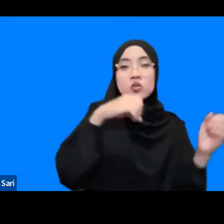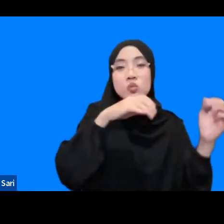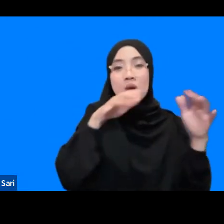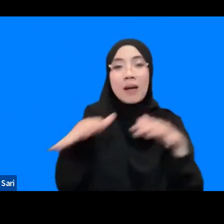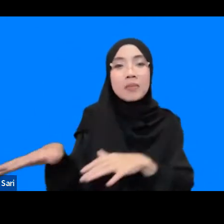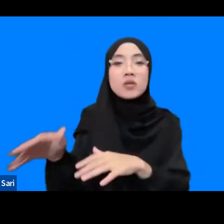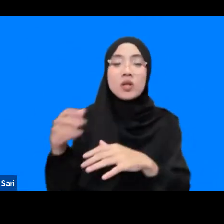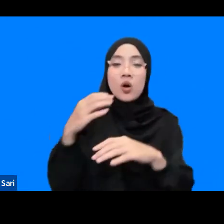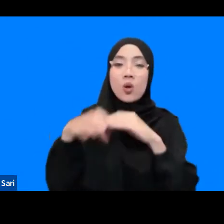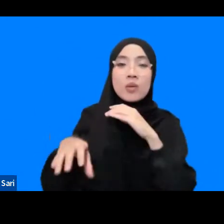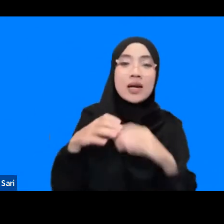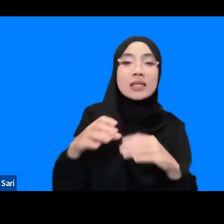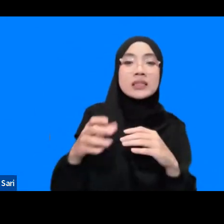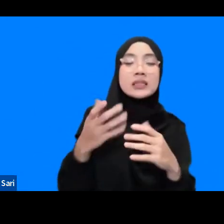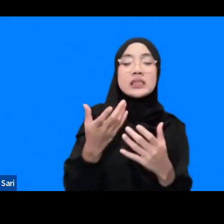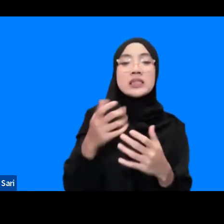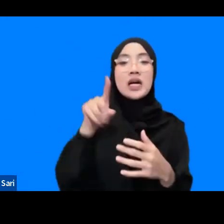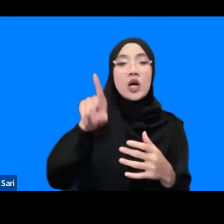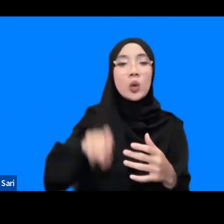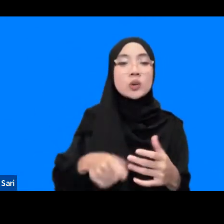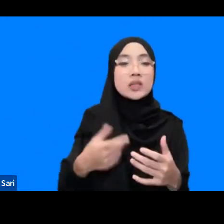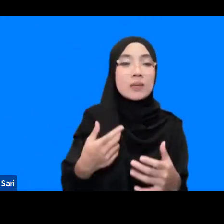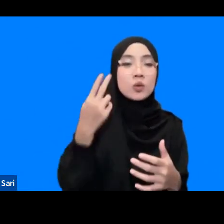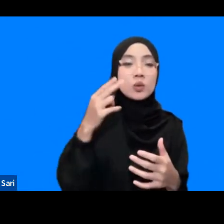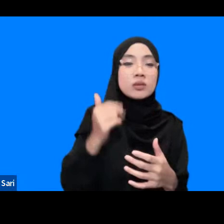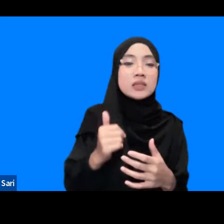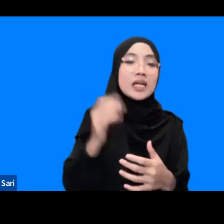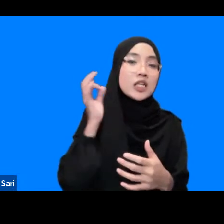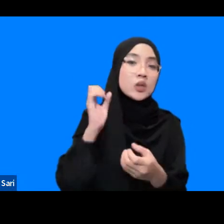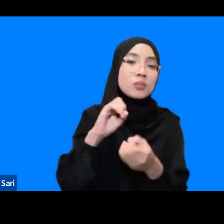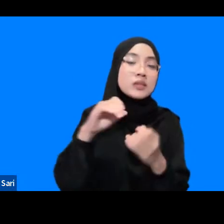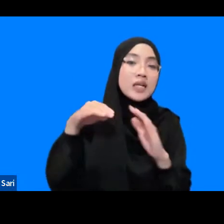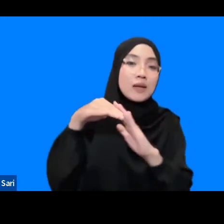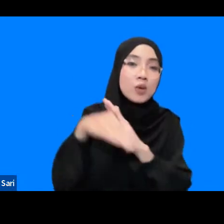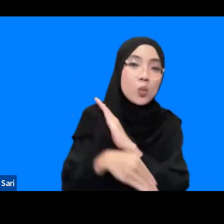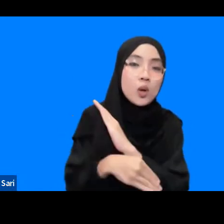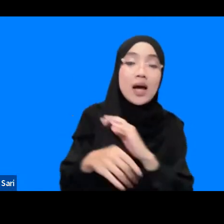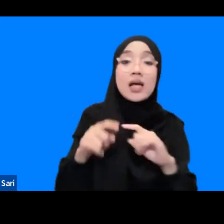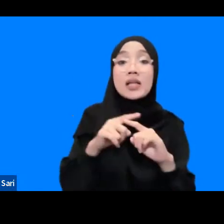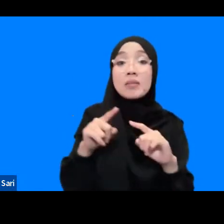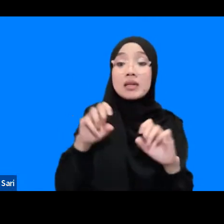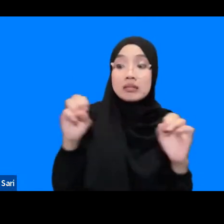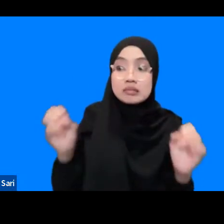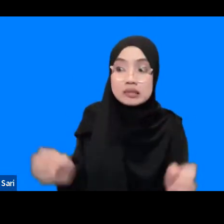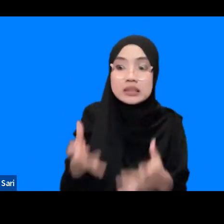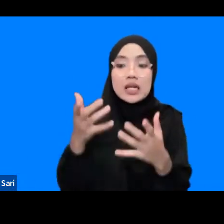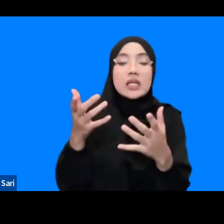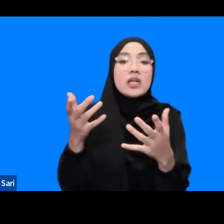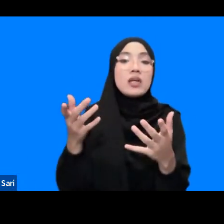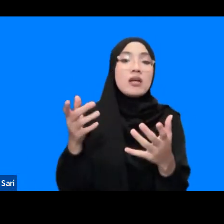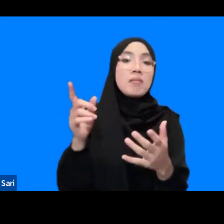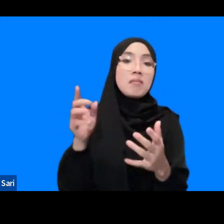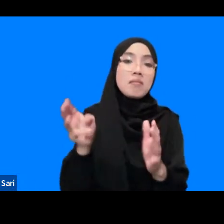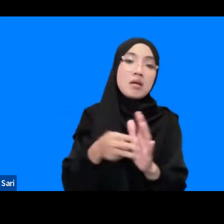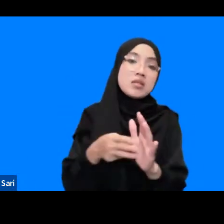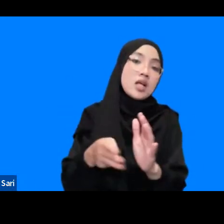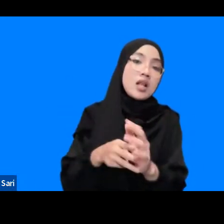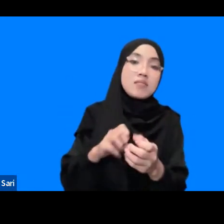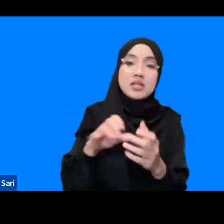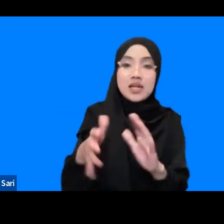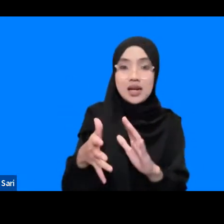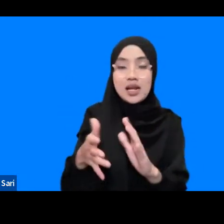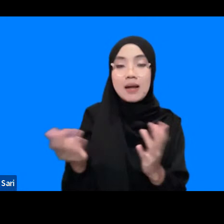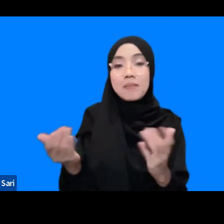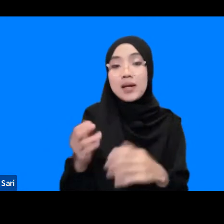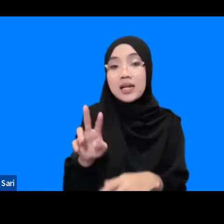communication yang seharusnya keberadaannya untuk mengurangi risiko bencana namun saat itu malah menjadi penyebab terjadi bencana balik